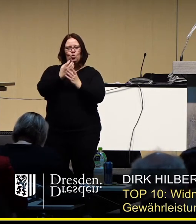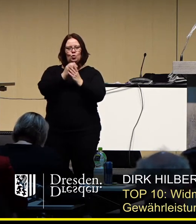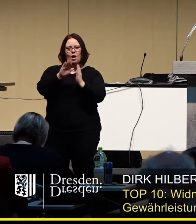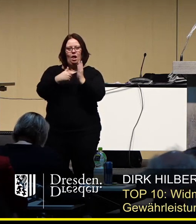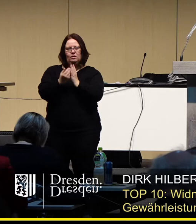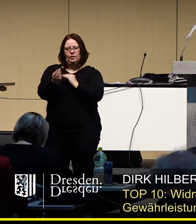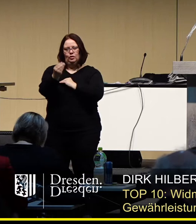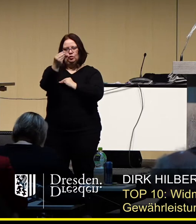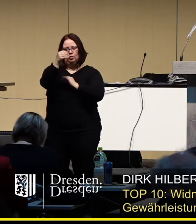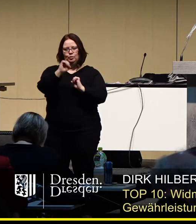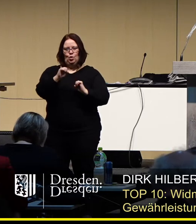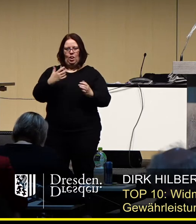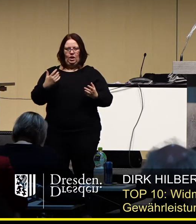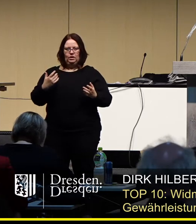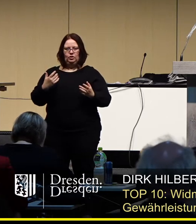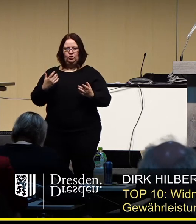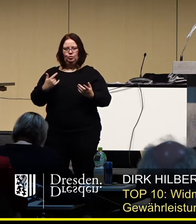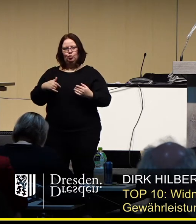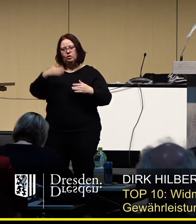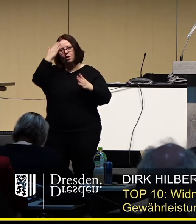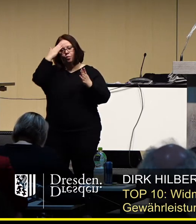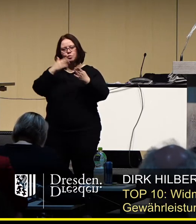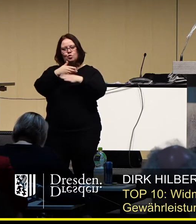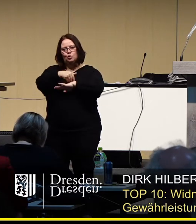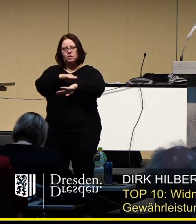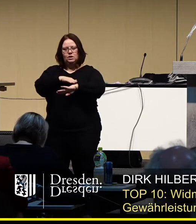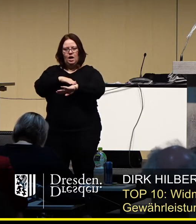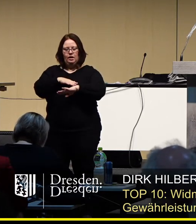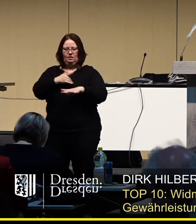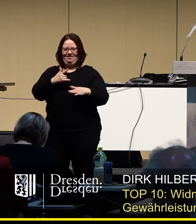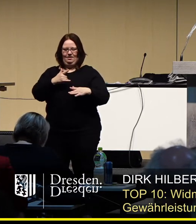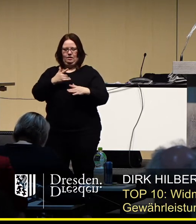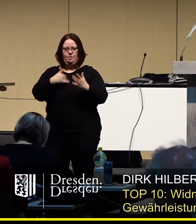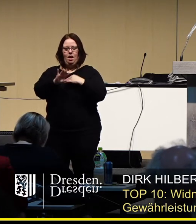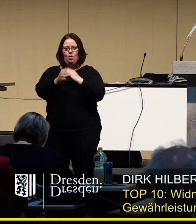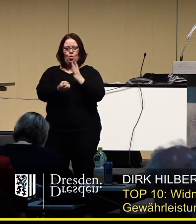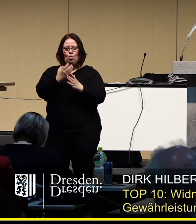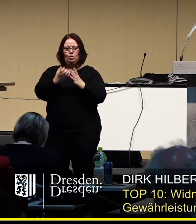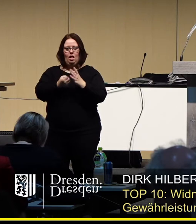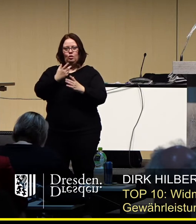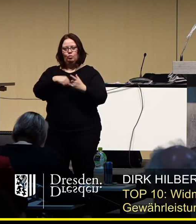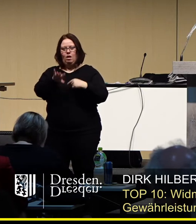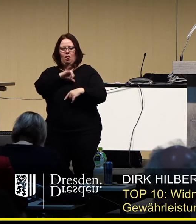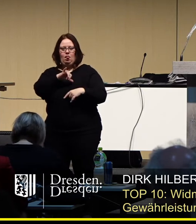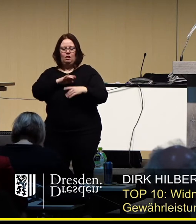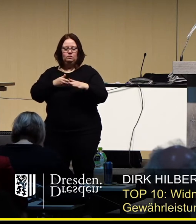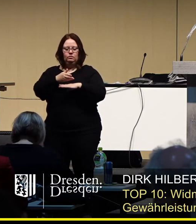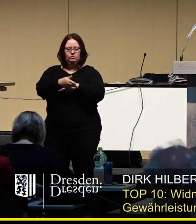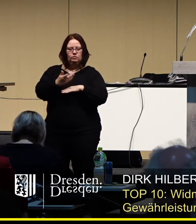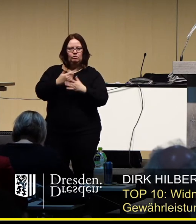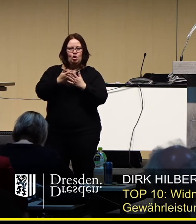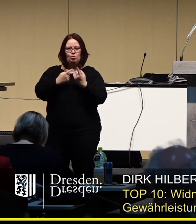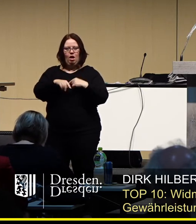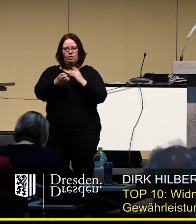Angebote einbindet in den Hauptbesuchszeiten, um da auch die Attraktivität im Sinne von